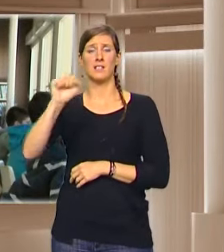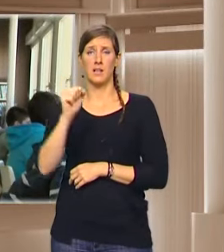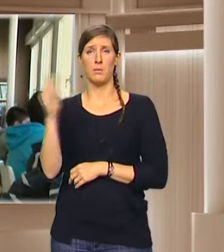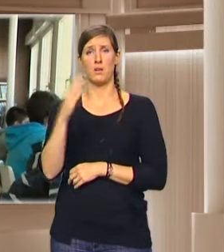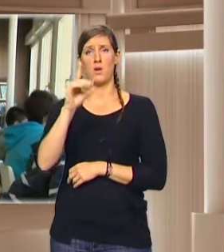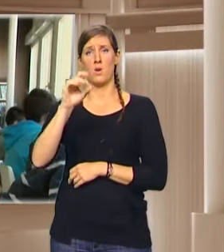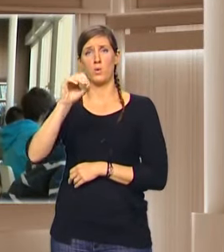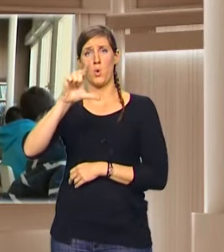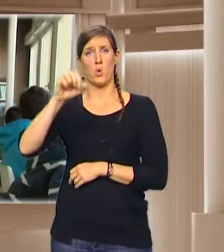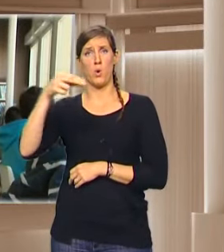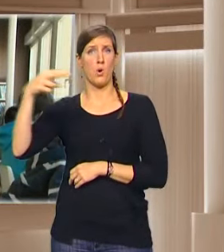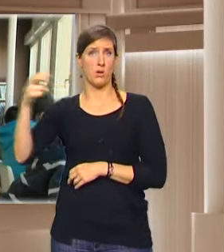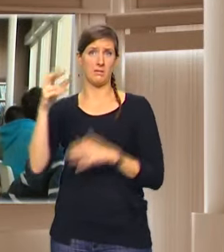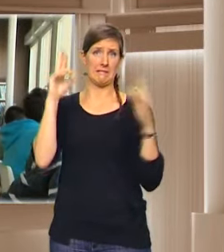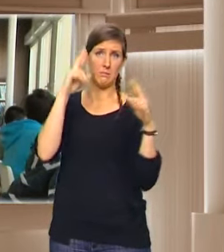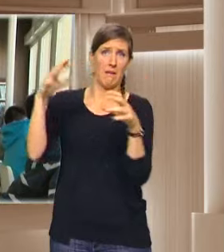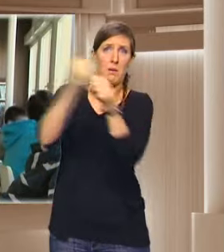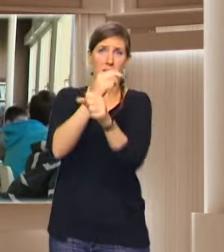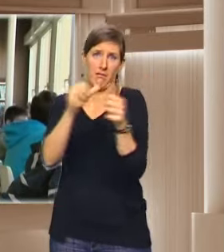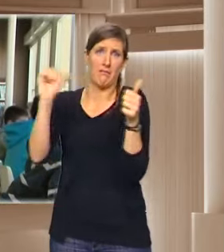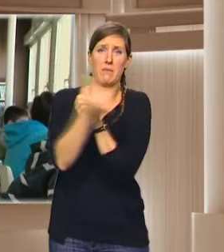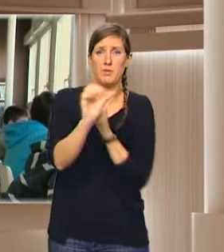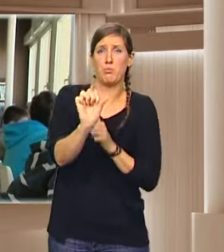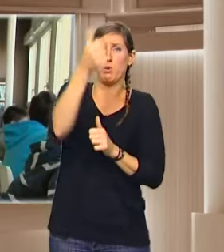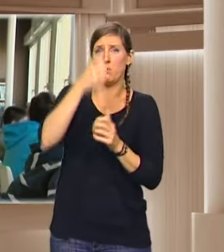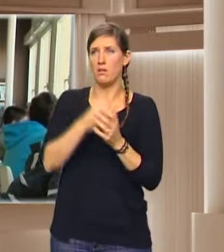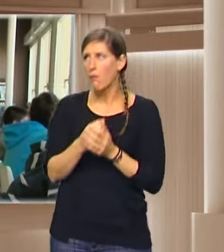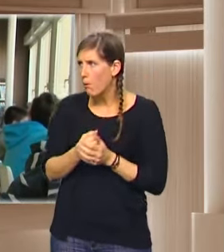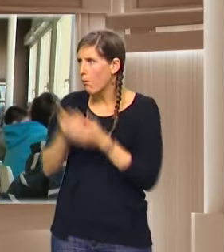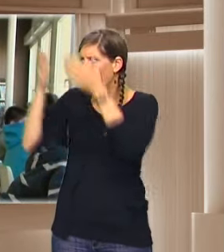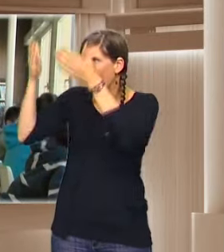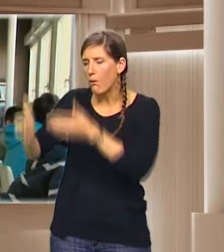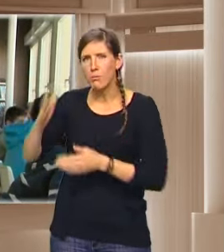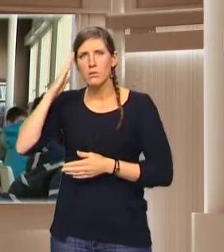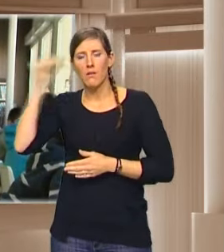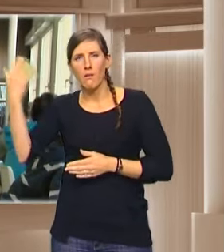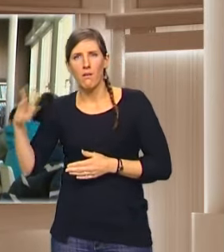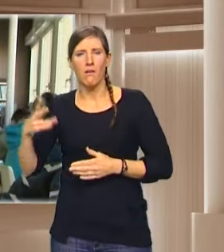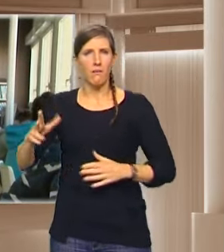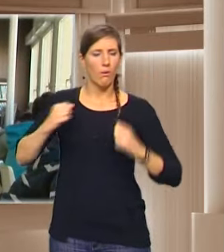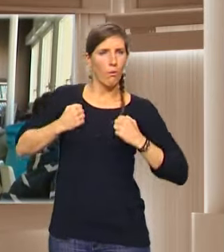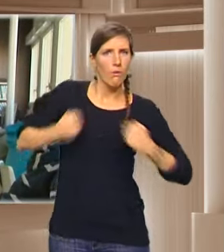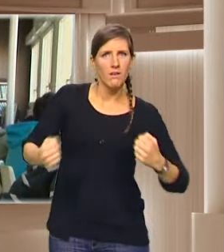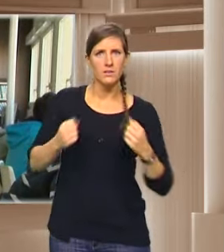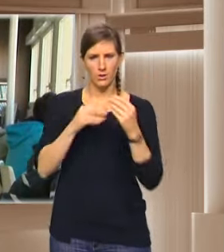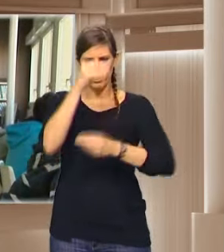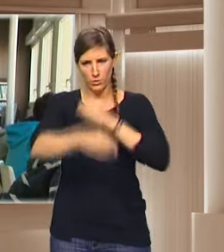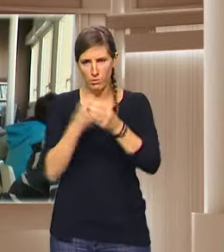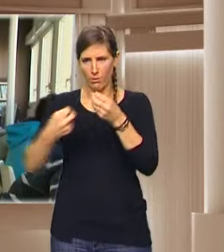voir les marins aussi courageux parce que faire le tour du monde avec juste le strict minimum et d